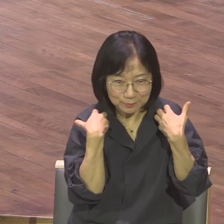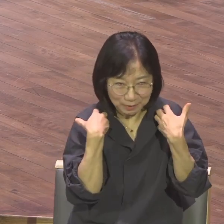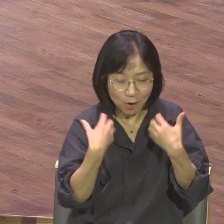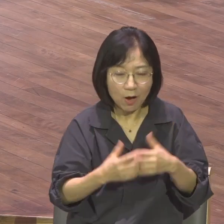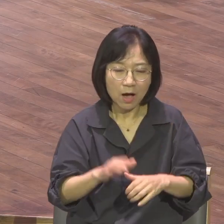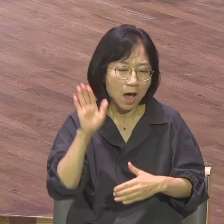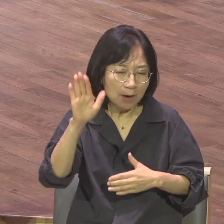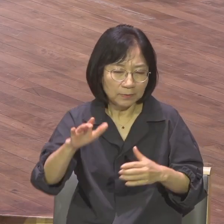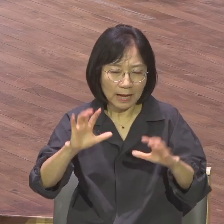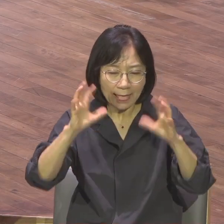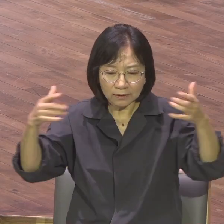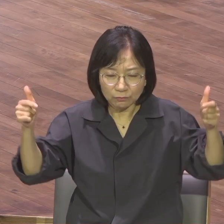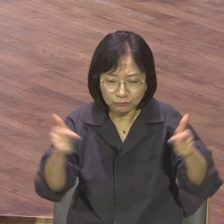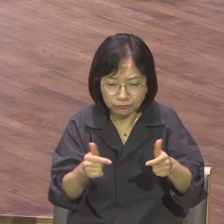났다고 하는데 아닙니다.